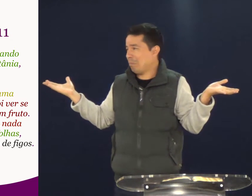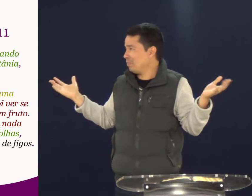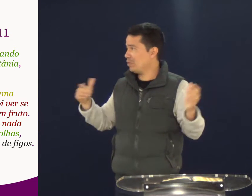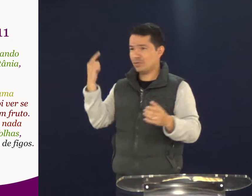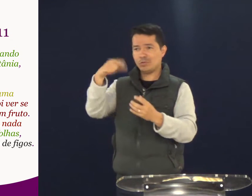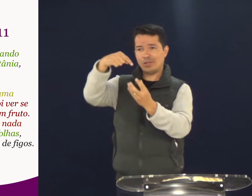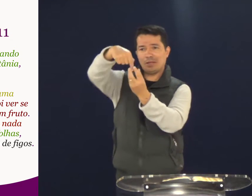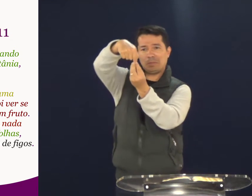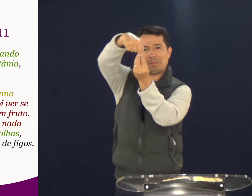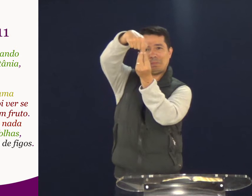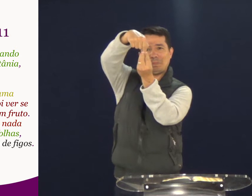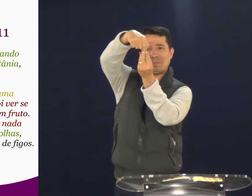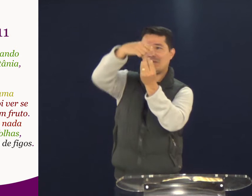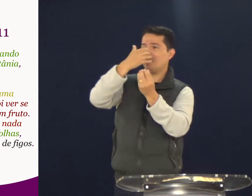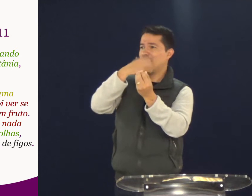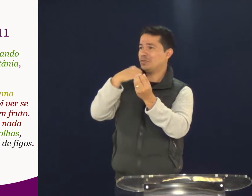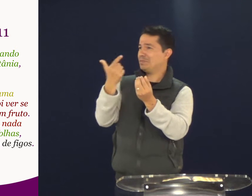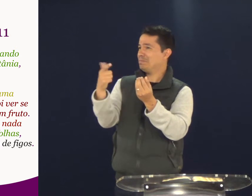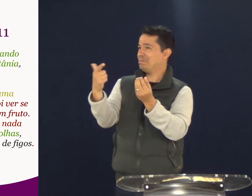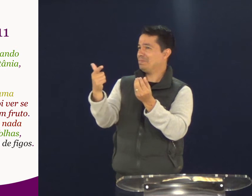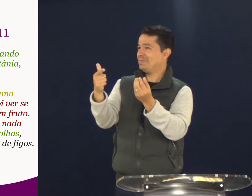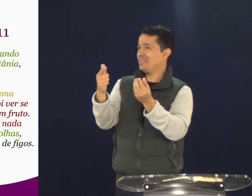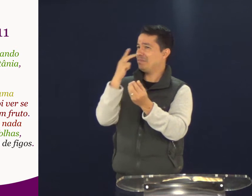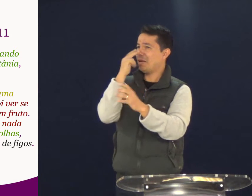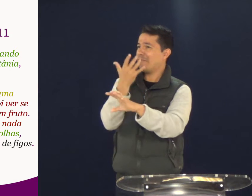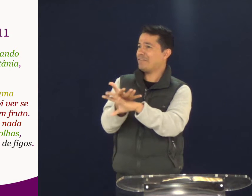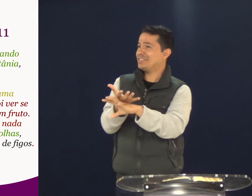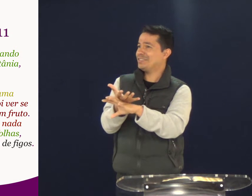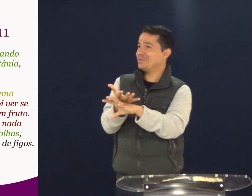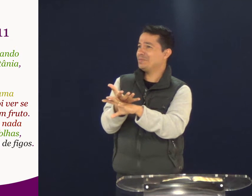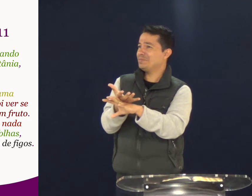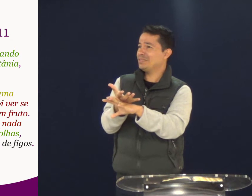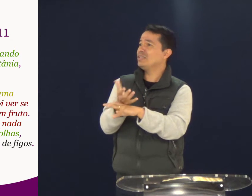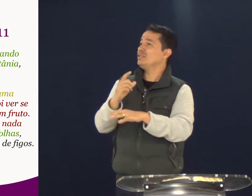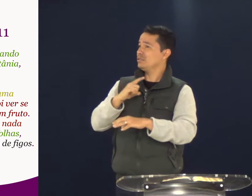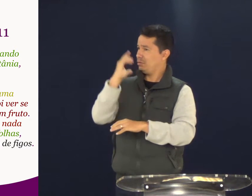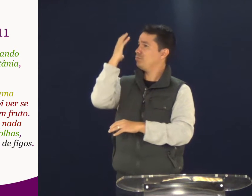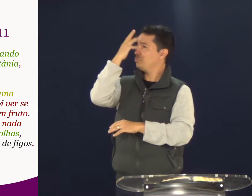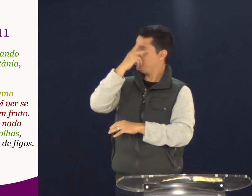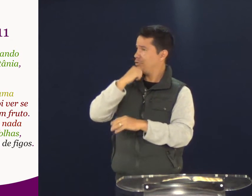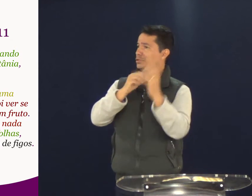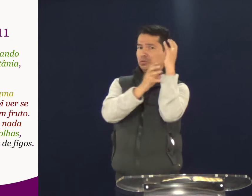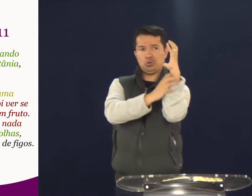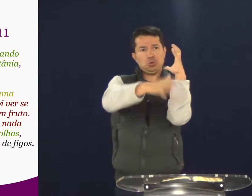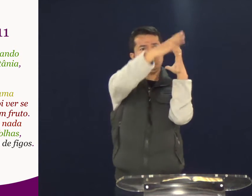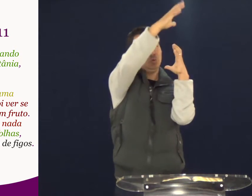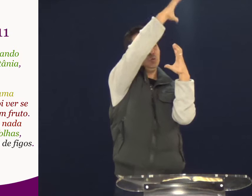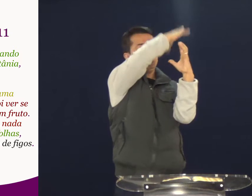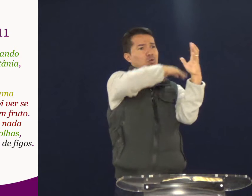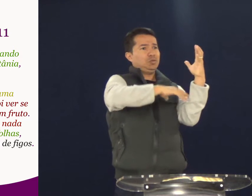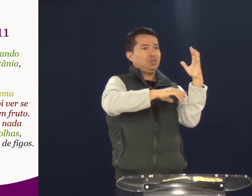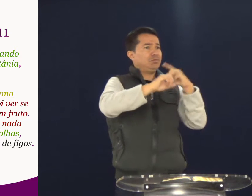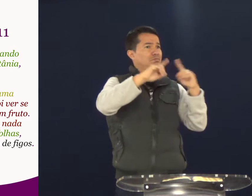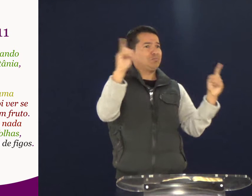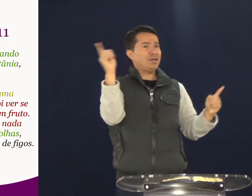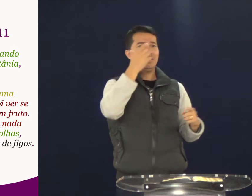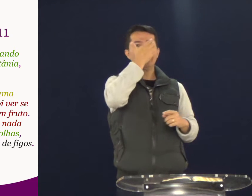Somente folhas. Não havia figo. Não havia fruto. Estava vazia. Era bonita, viçosa.